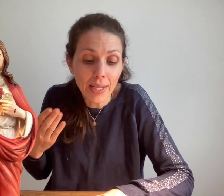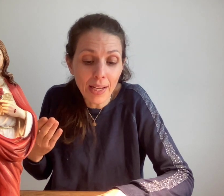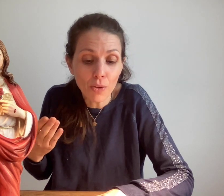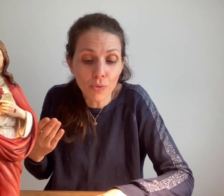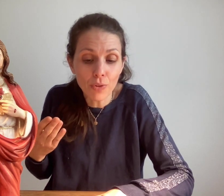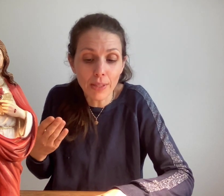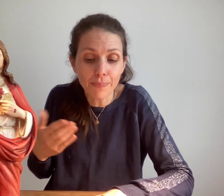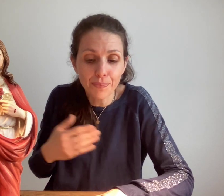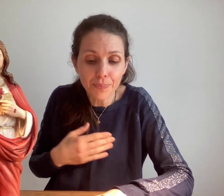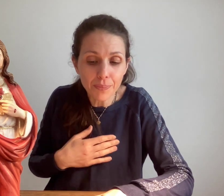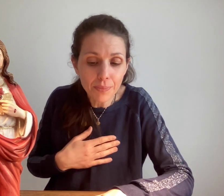rien refuser